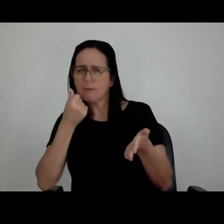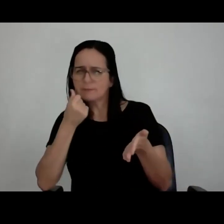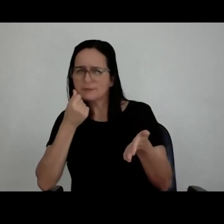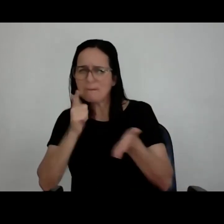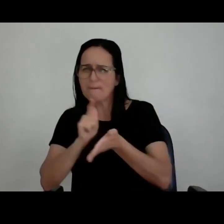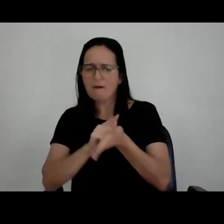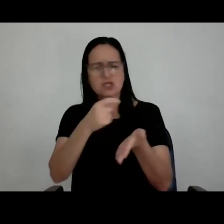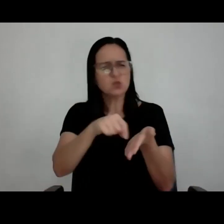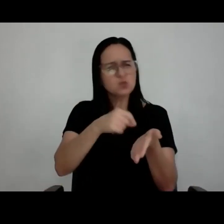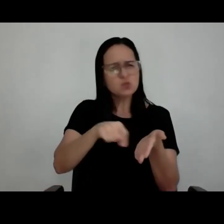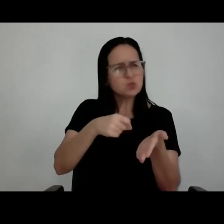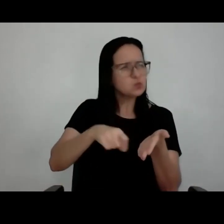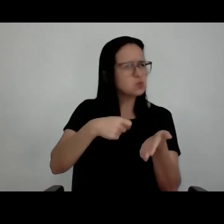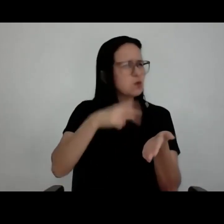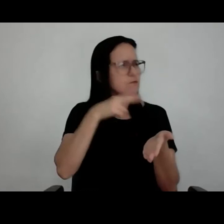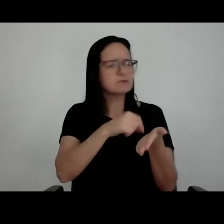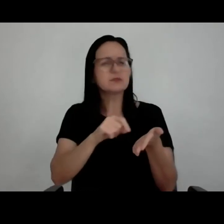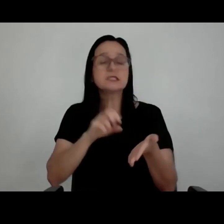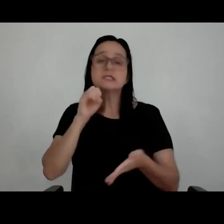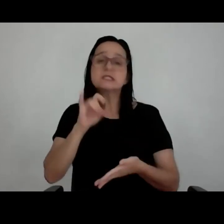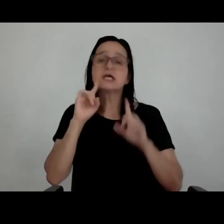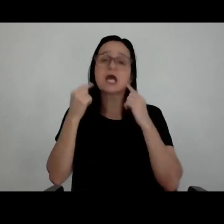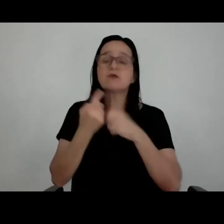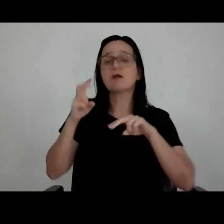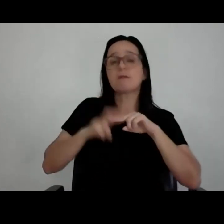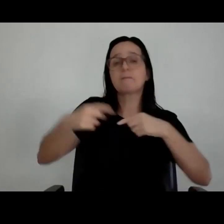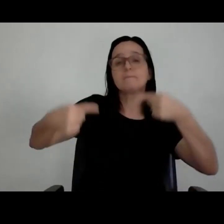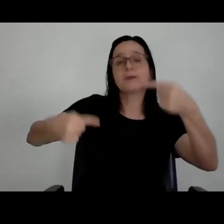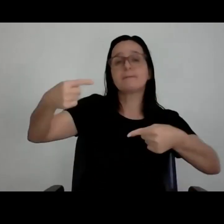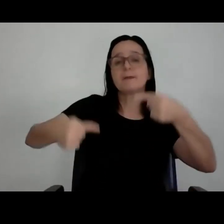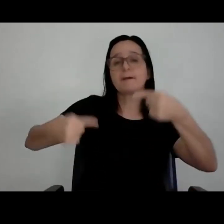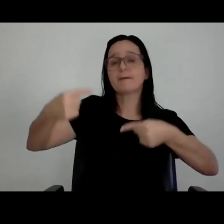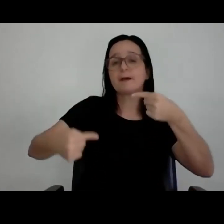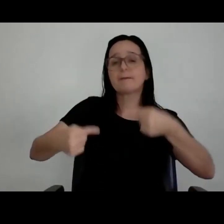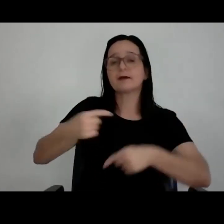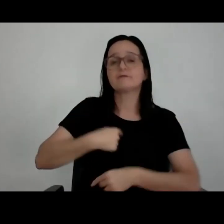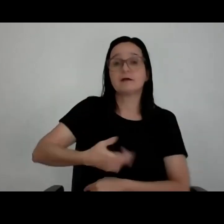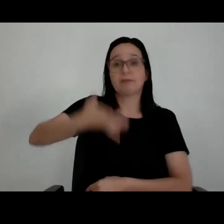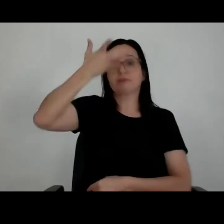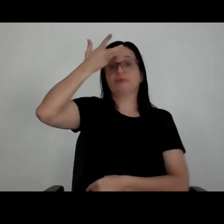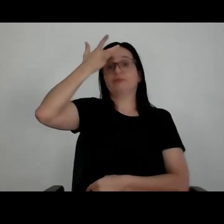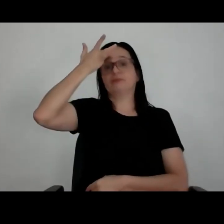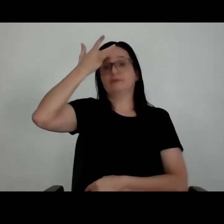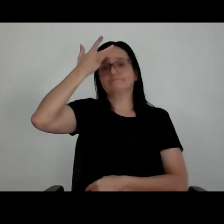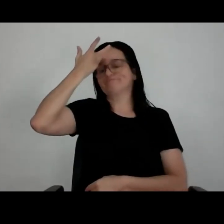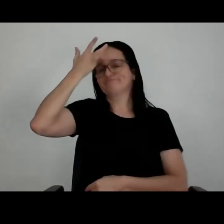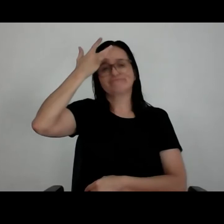anota tudo. Porque, se você sentar em uma reunião para discutir projeto com alguém e achar que vai gravar tudo de cabeça, o projeto vai ter... Você vai gravar,